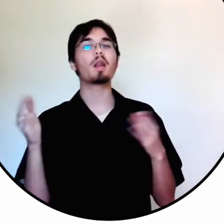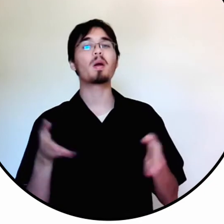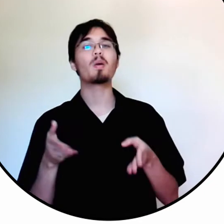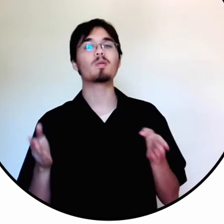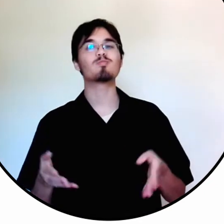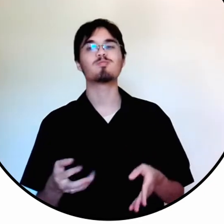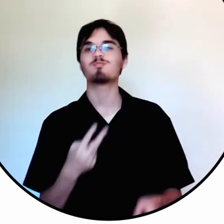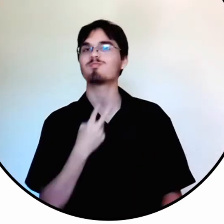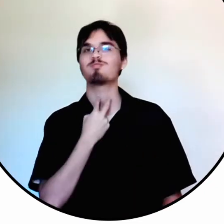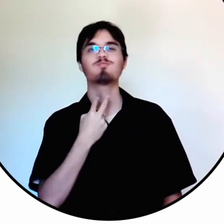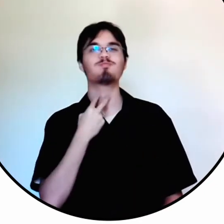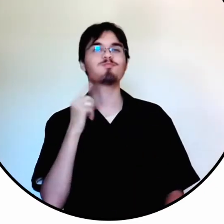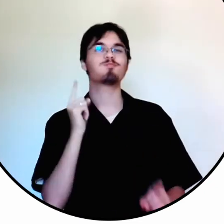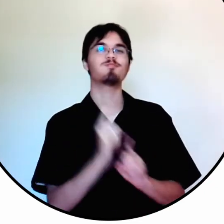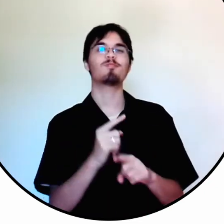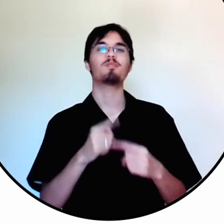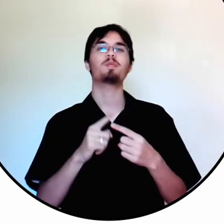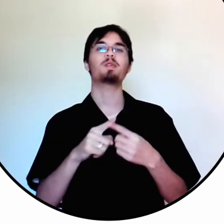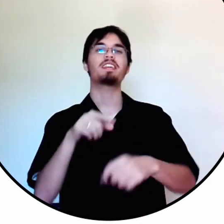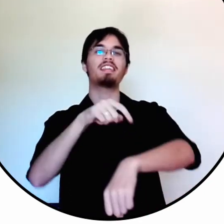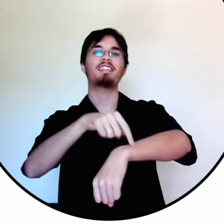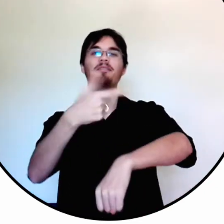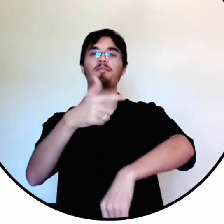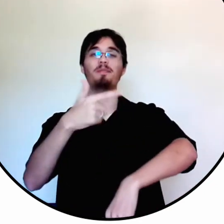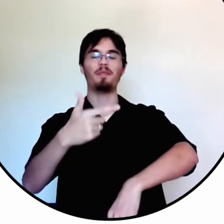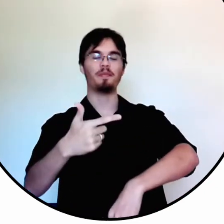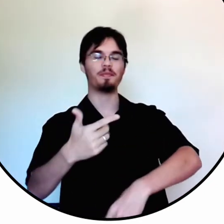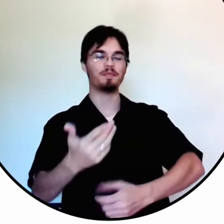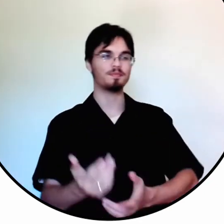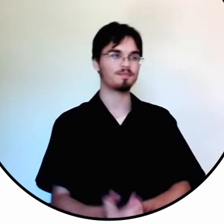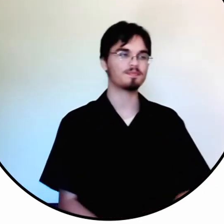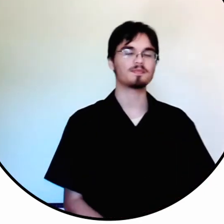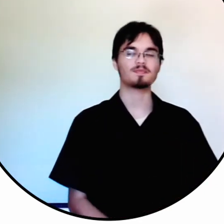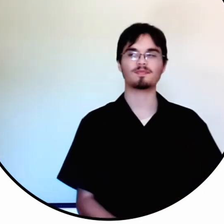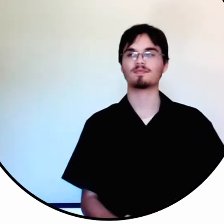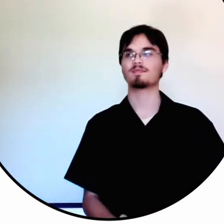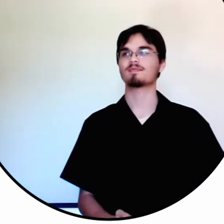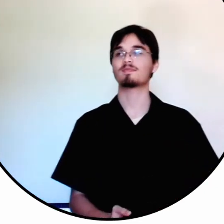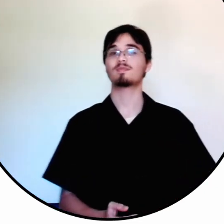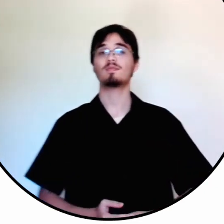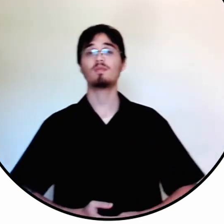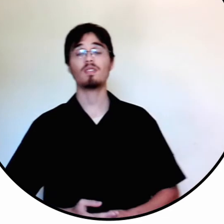Mas nesse ano, não pode se encontrar porque eu não tenho tempo.